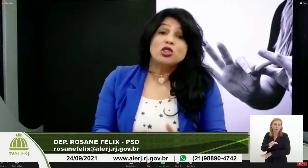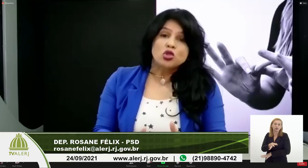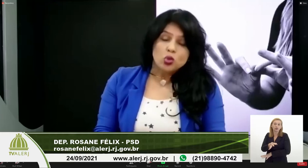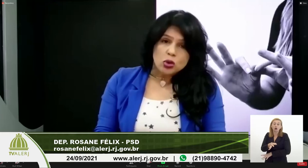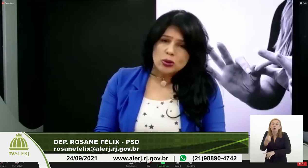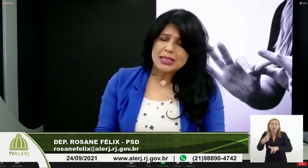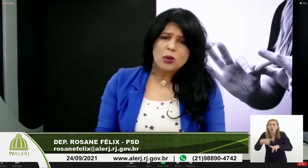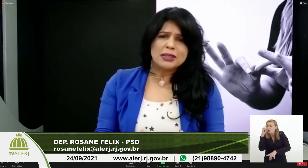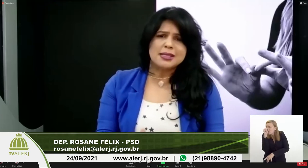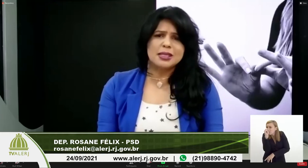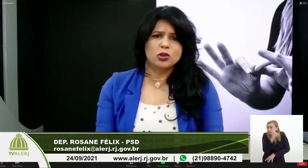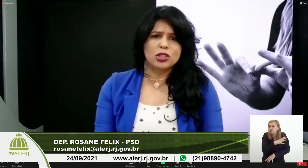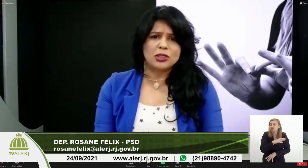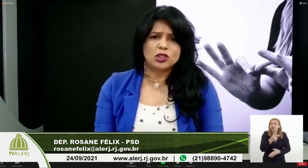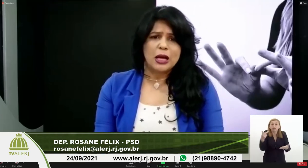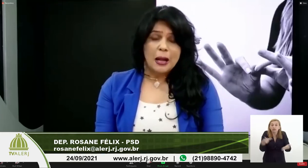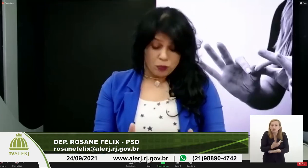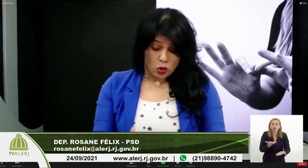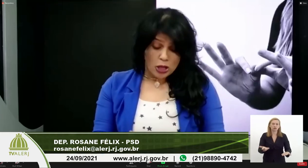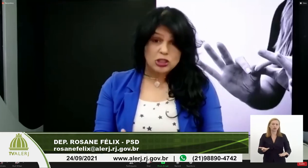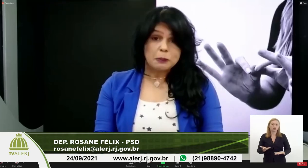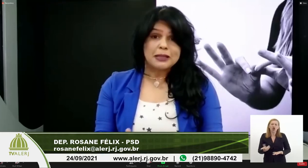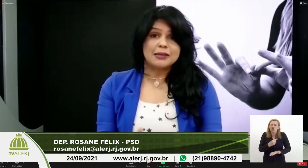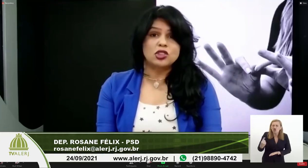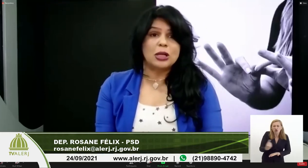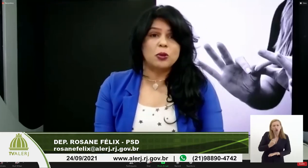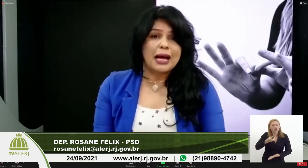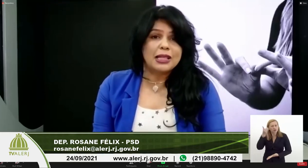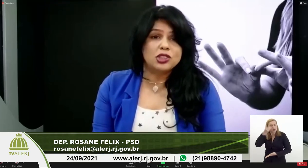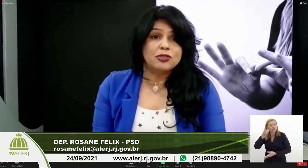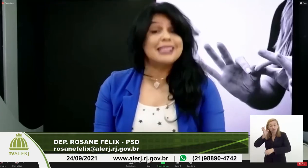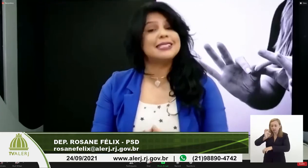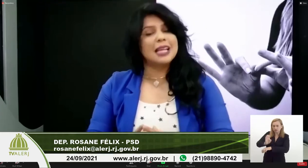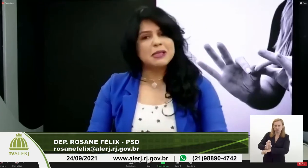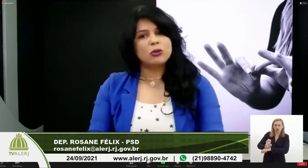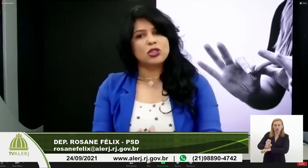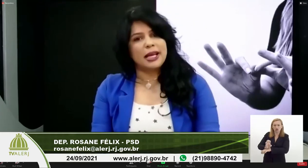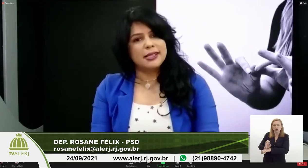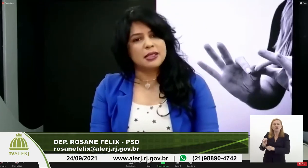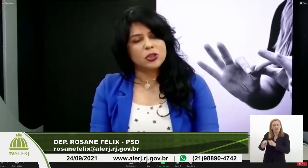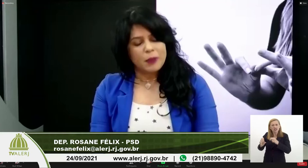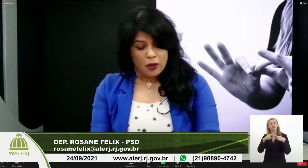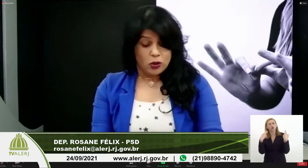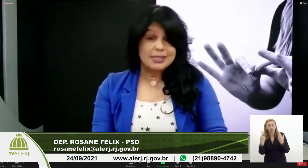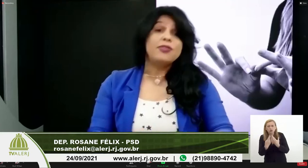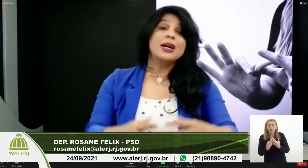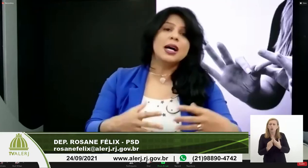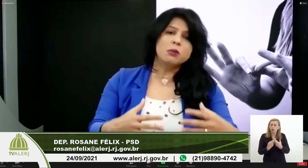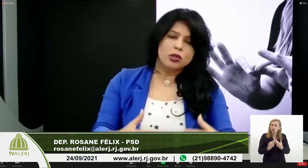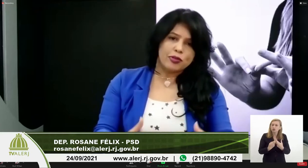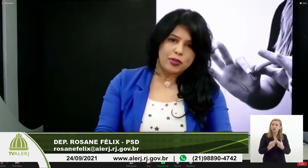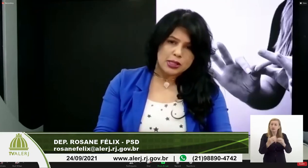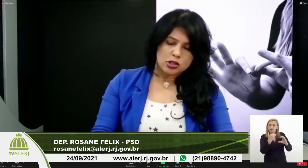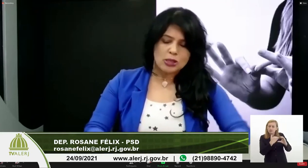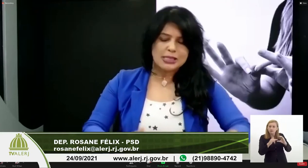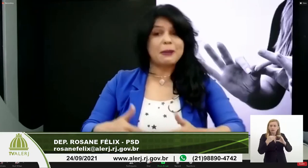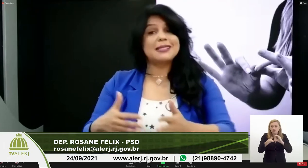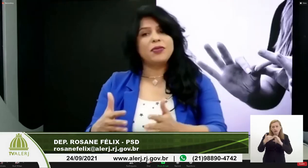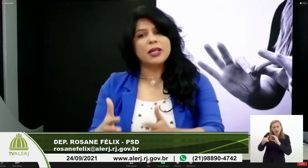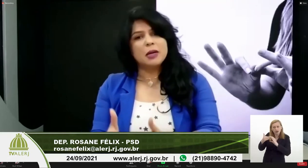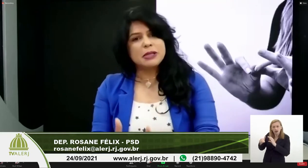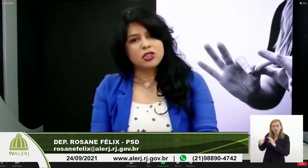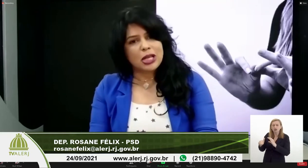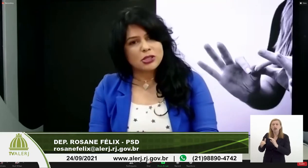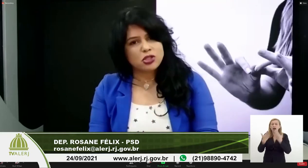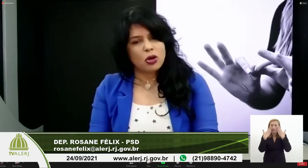porque é um absurdo o que tem acontecido gente. Nós deputados estaduais fazemos audiências, nós enviamos ofícios, nós